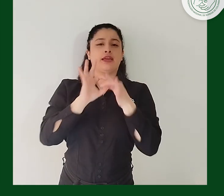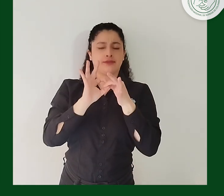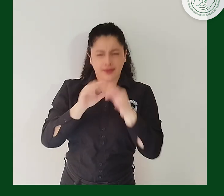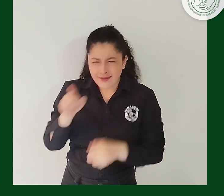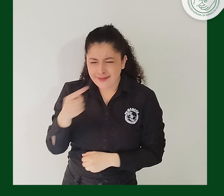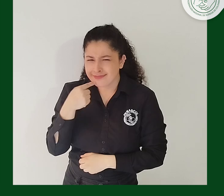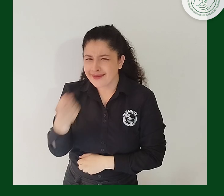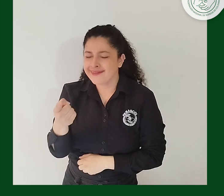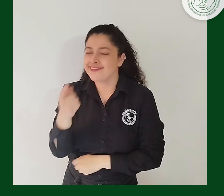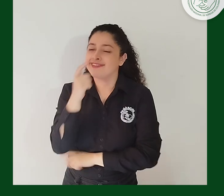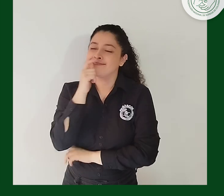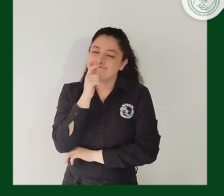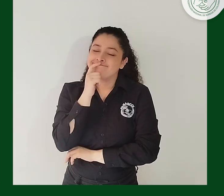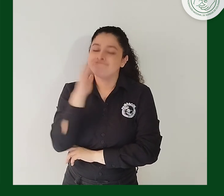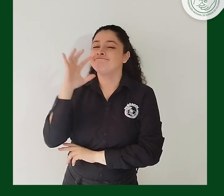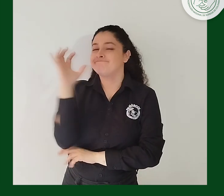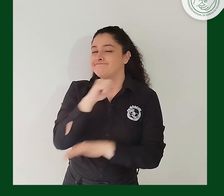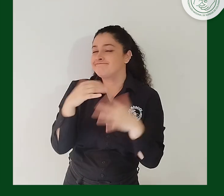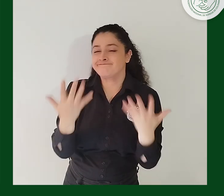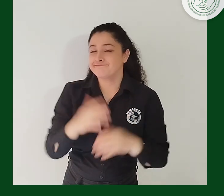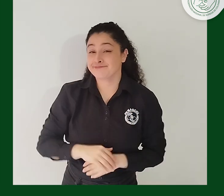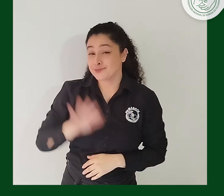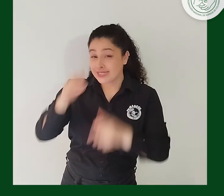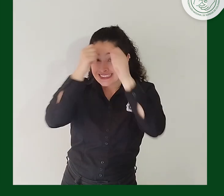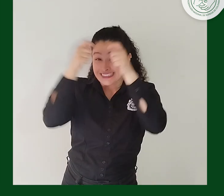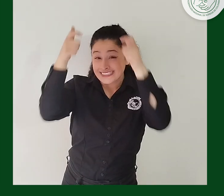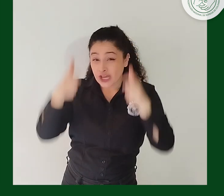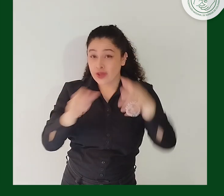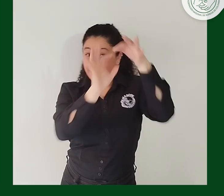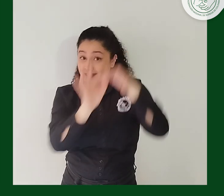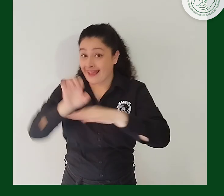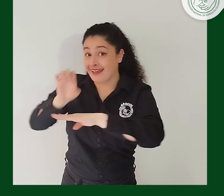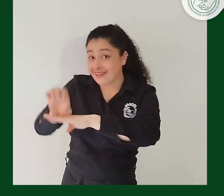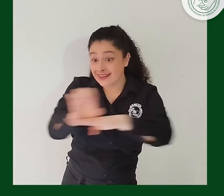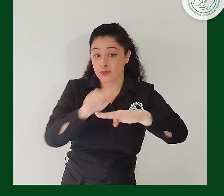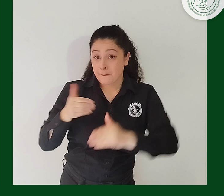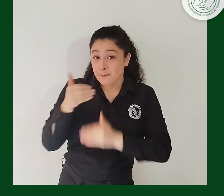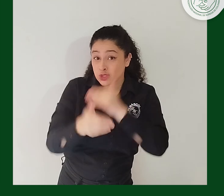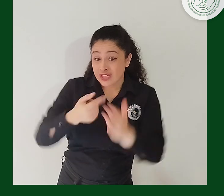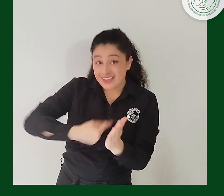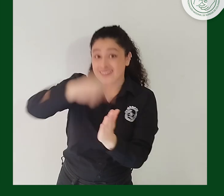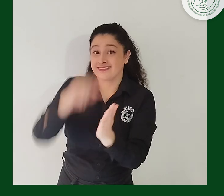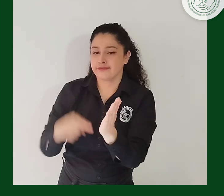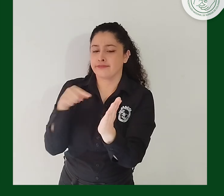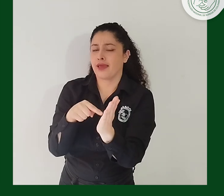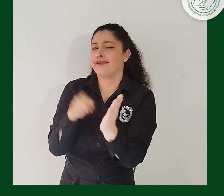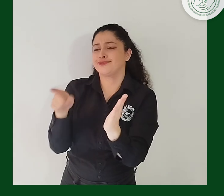se evidencia un desconocimiento de los procesos de contratación pública de las entidades del Estado, dado que la